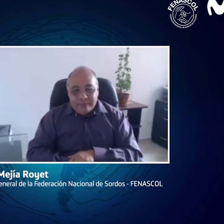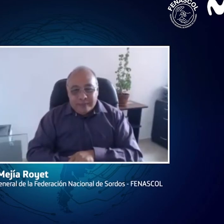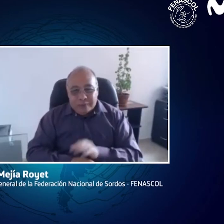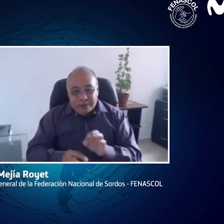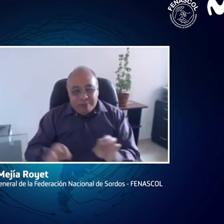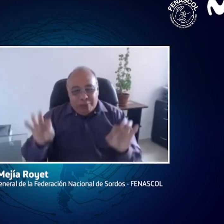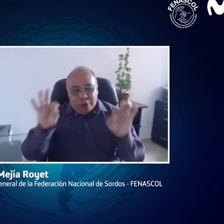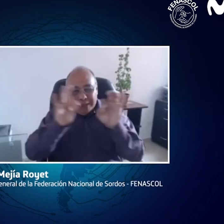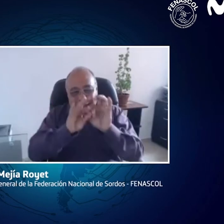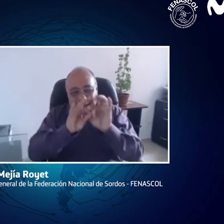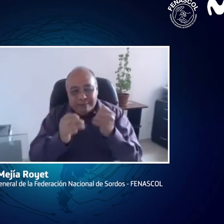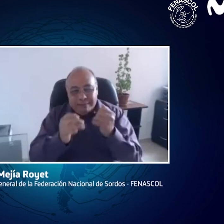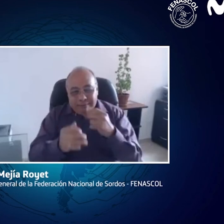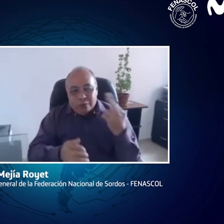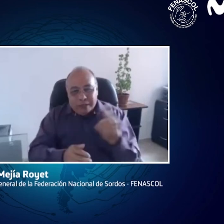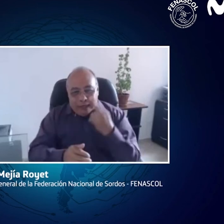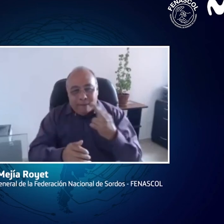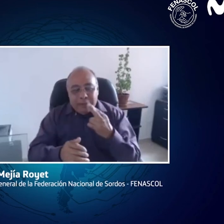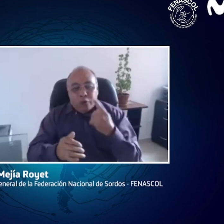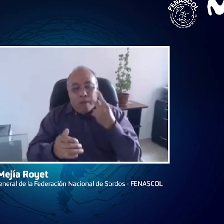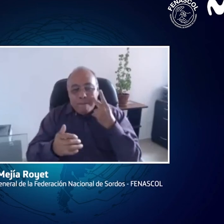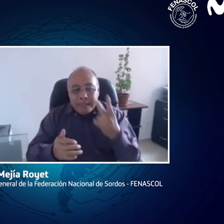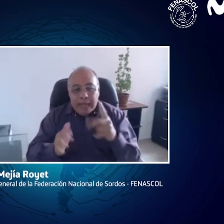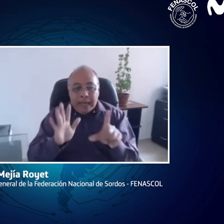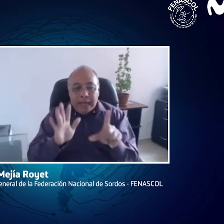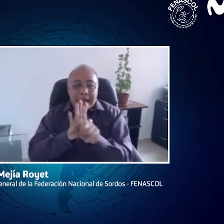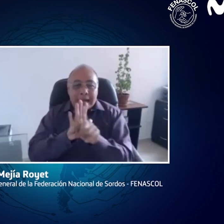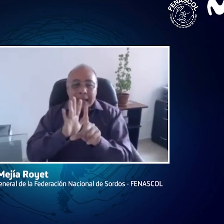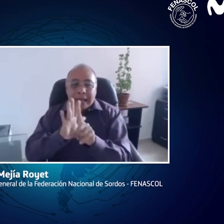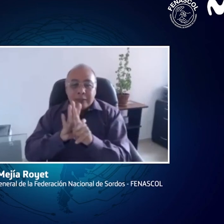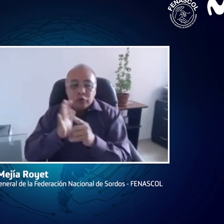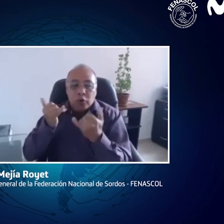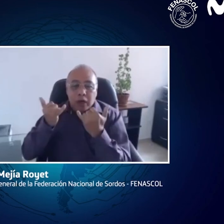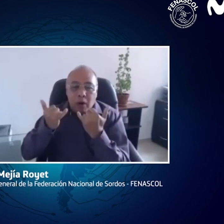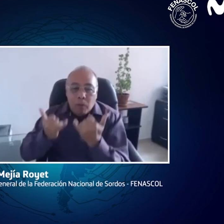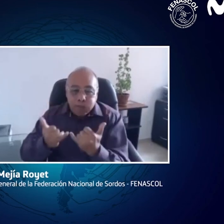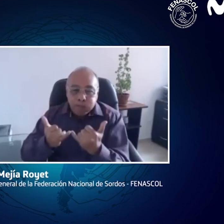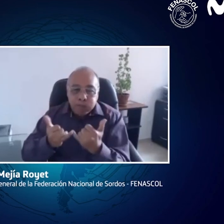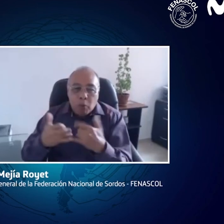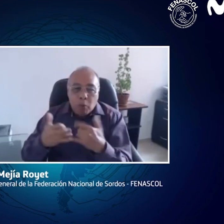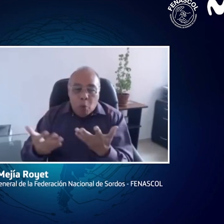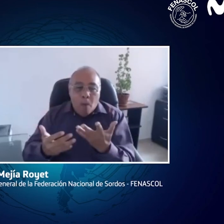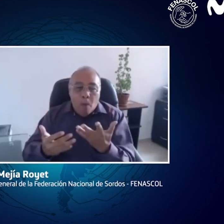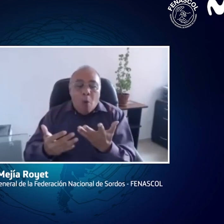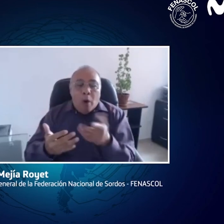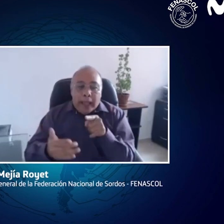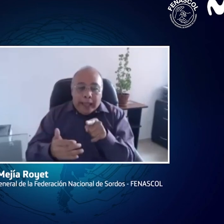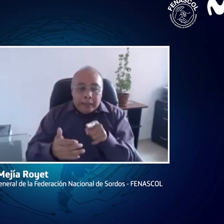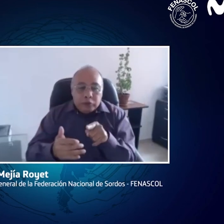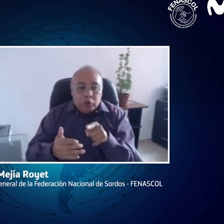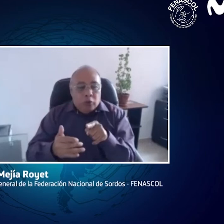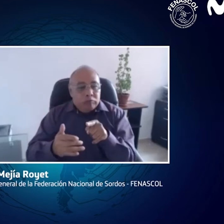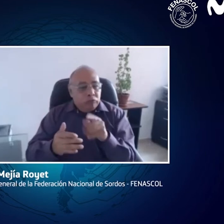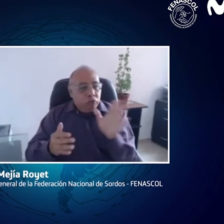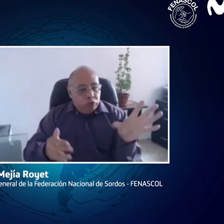quería, como, aclarar ese punto. Yo creo que es importante, y lo repito, o sea, como menciona la ley que ahora tenemos,